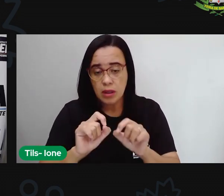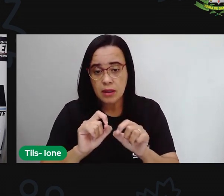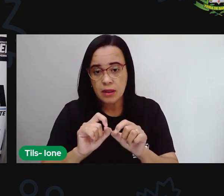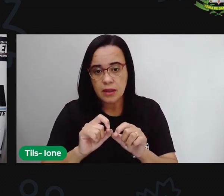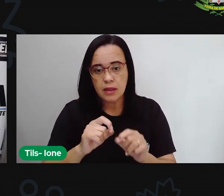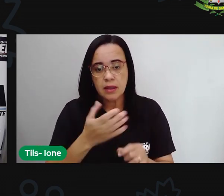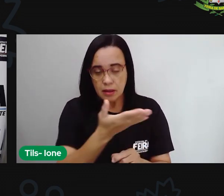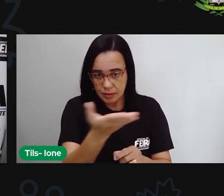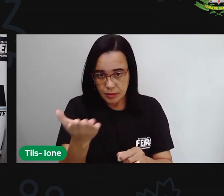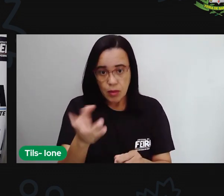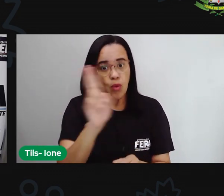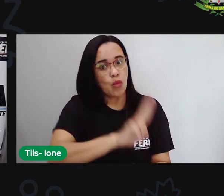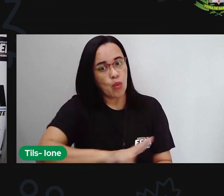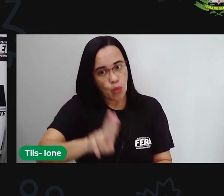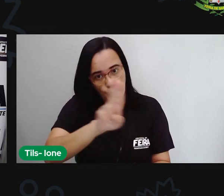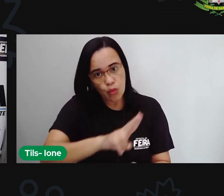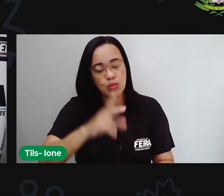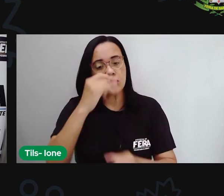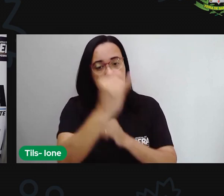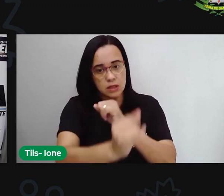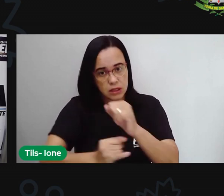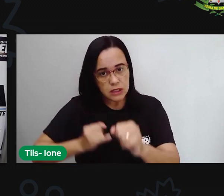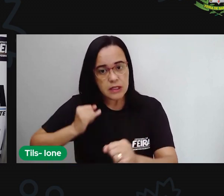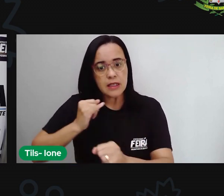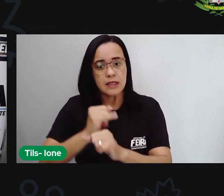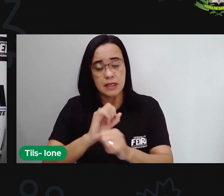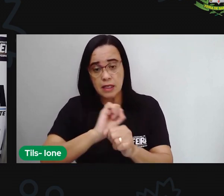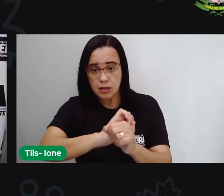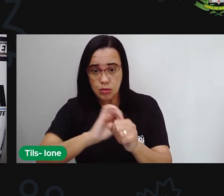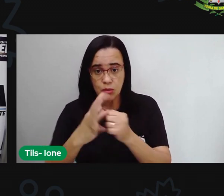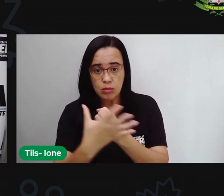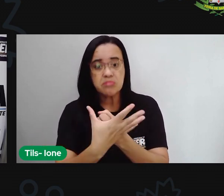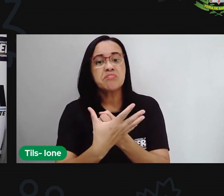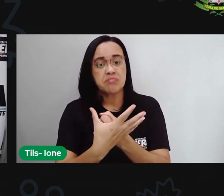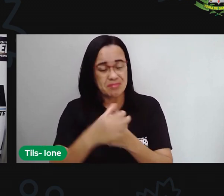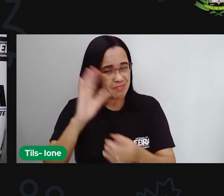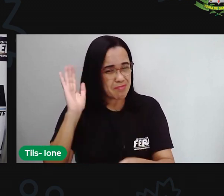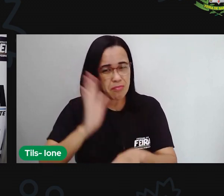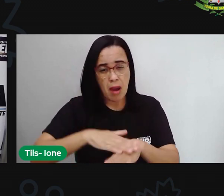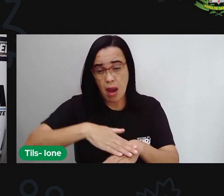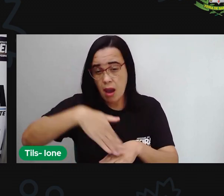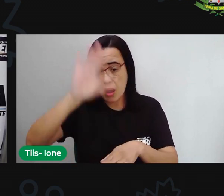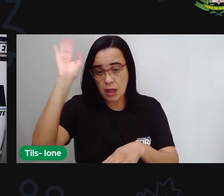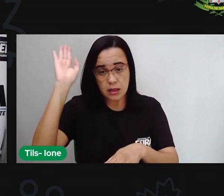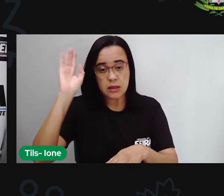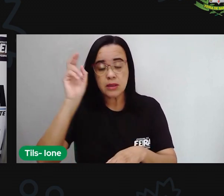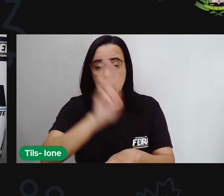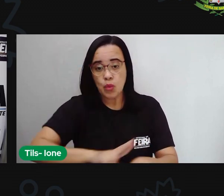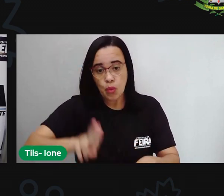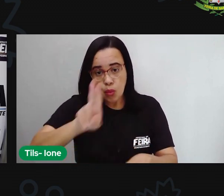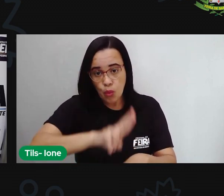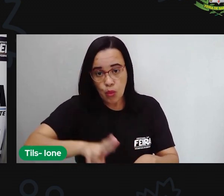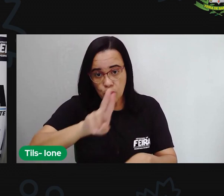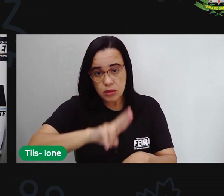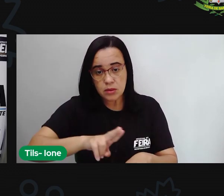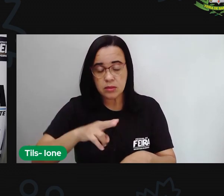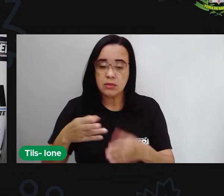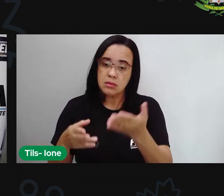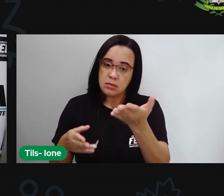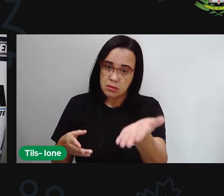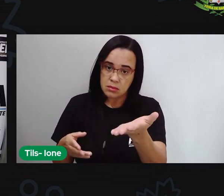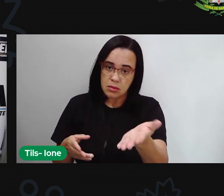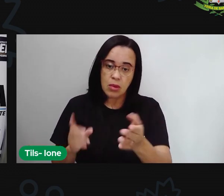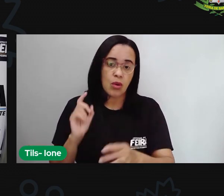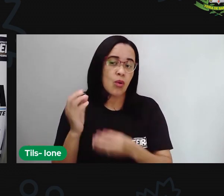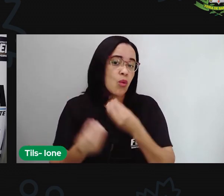usado a internet nesses dias aí de pandemia têm usado ainda mais mas aí vocês não podem